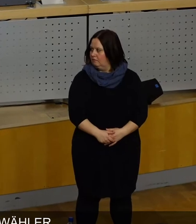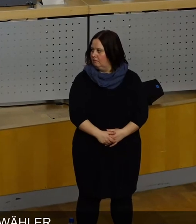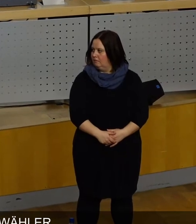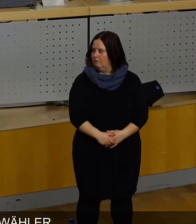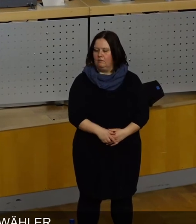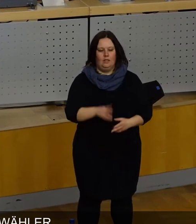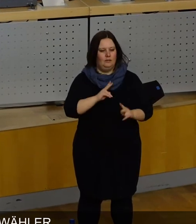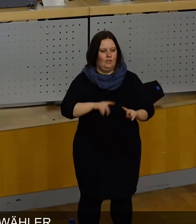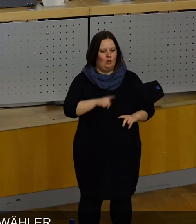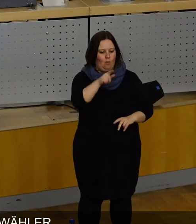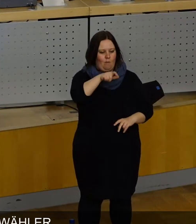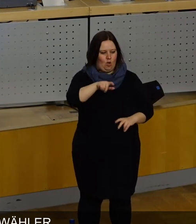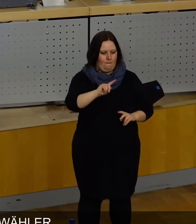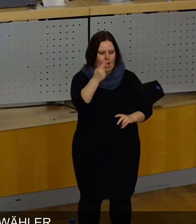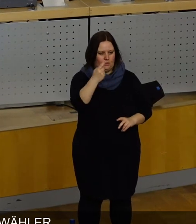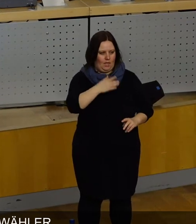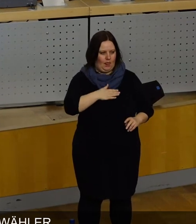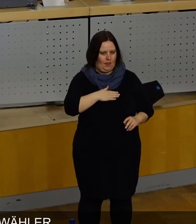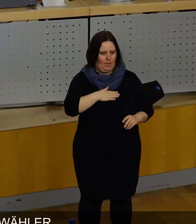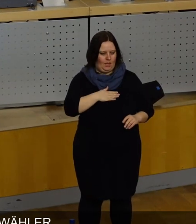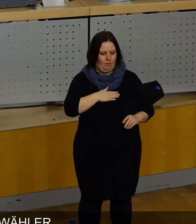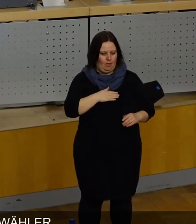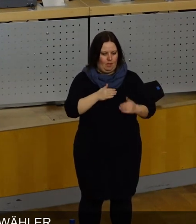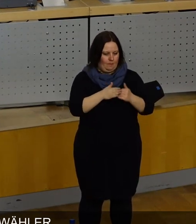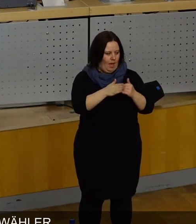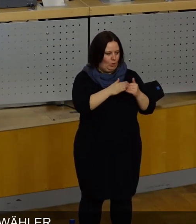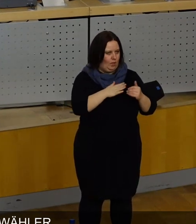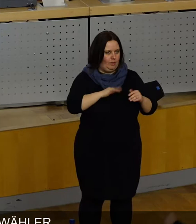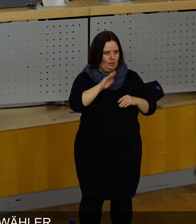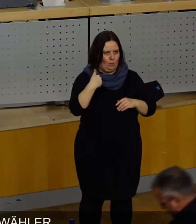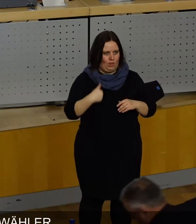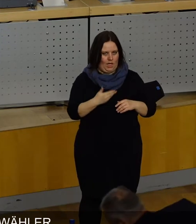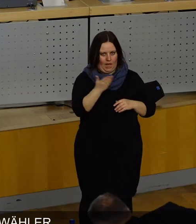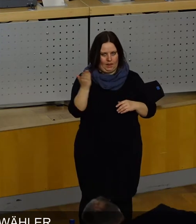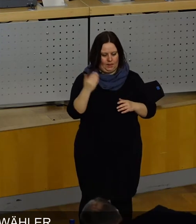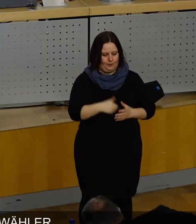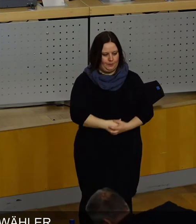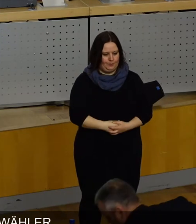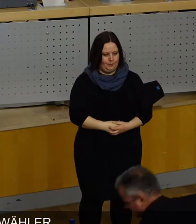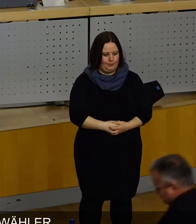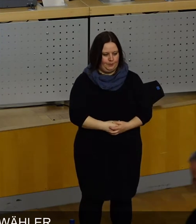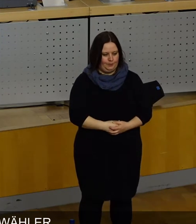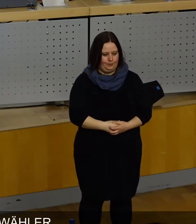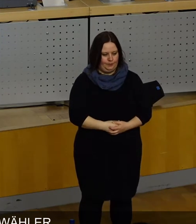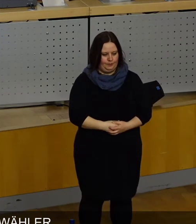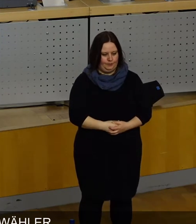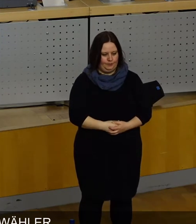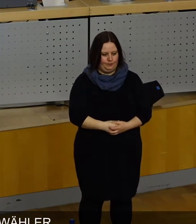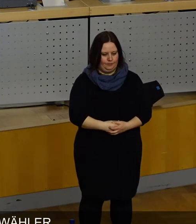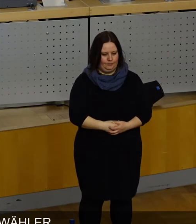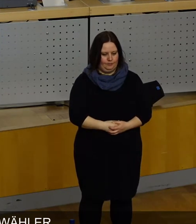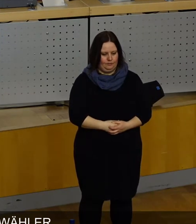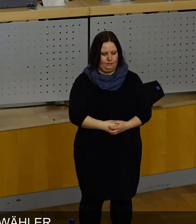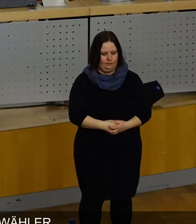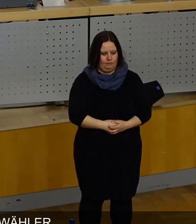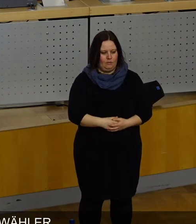Sehr geehrter Herr Oberbürgermeister, verehrte Beigeordnete, sehr geehrte Damen und Herren und Kollegen, Damen und Herren, Kolleginnen und Kollegen,